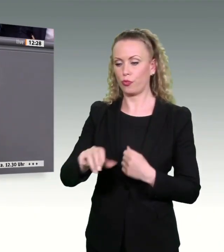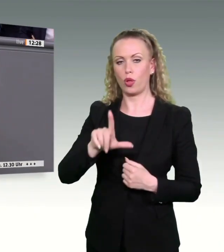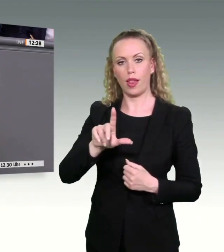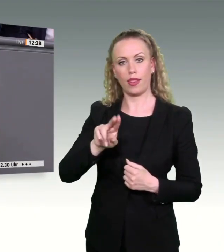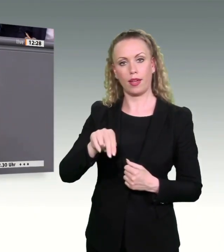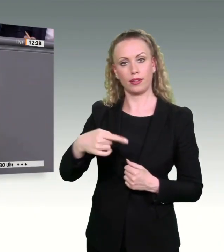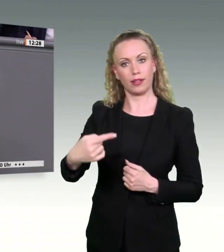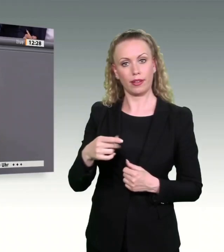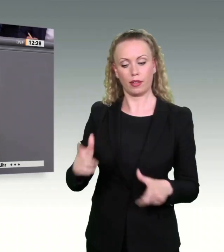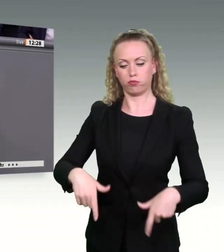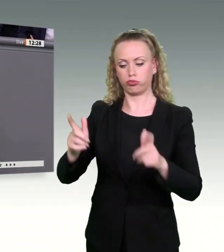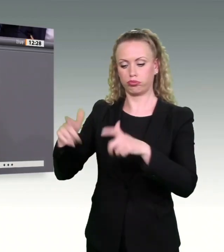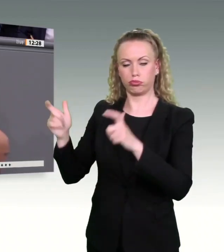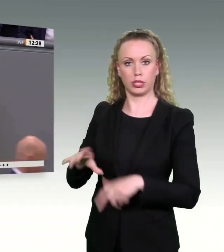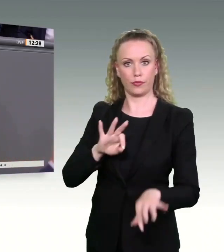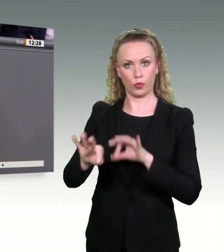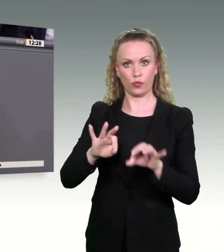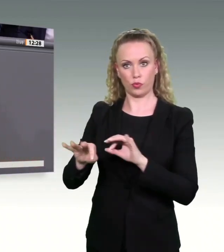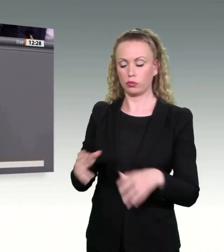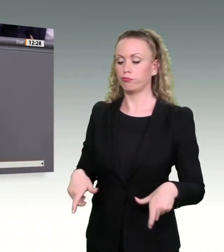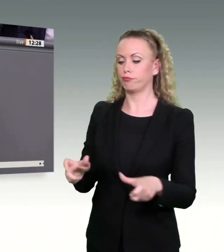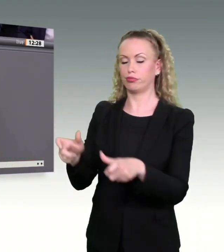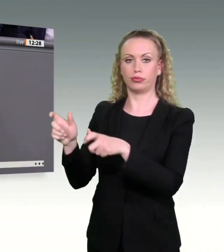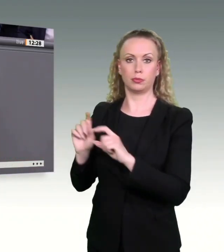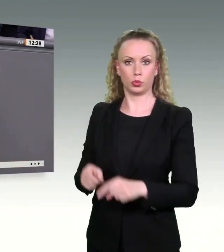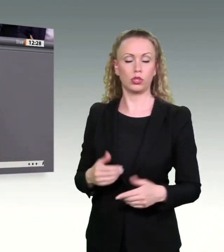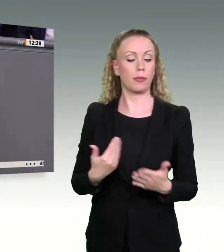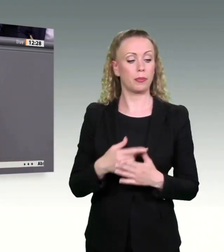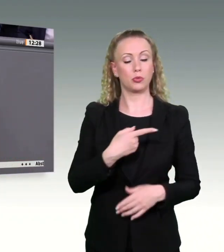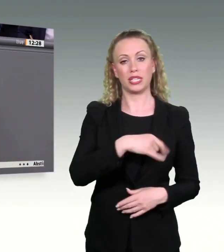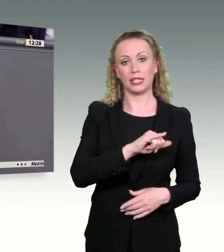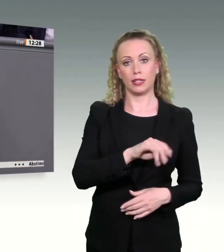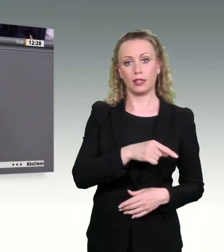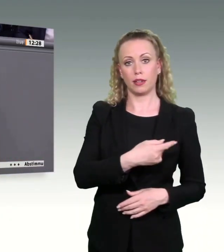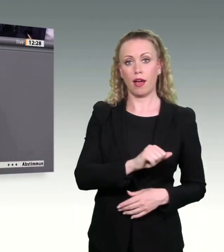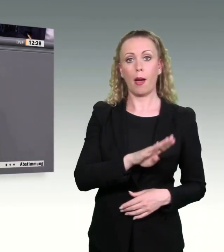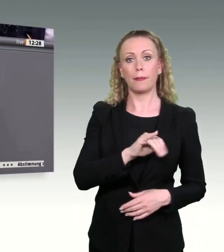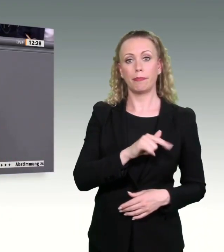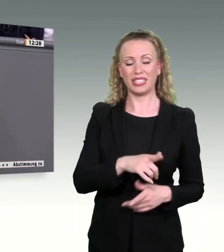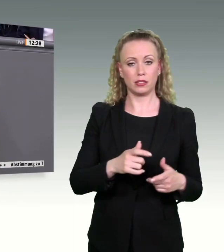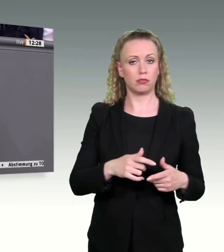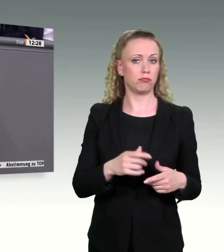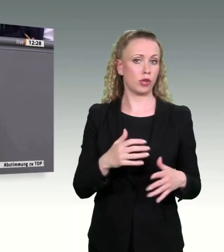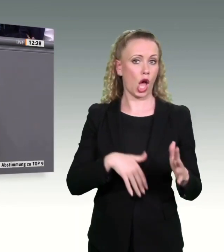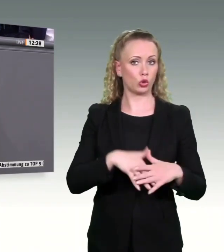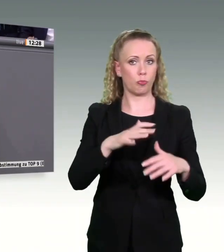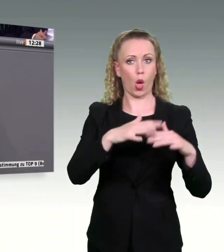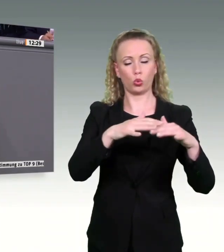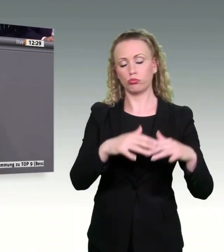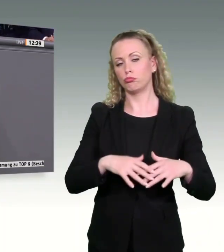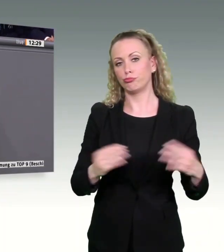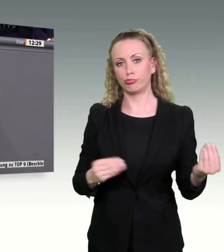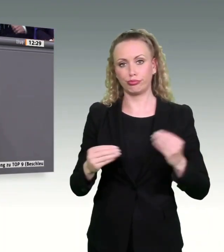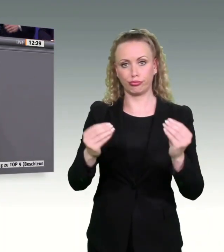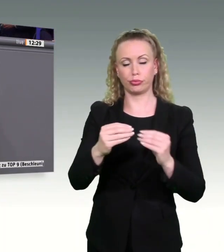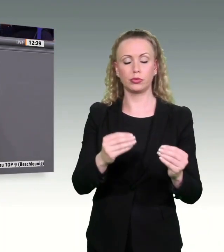gleichzeitig verschiebt die Ampel das Ziel für den Gigabit-Ausbau, bremst insoweit den Ausbau des Netzes aus. Aber wir